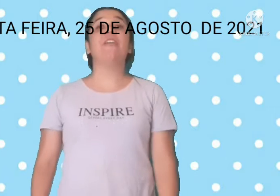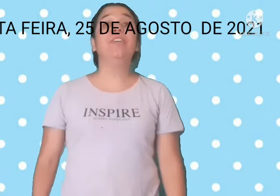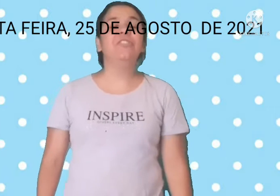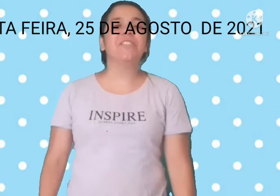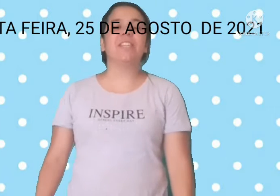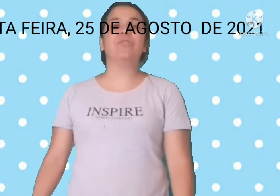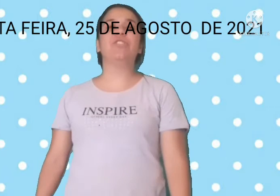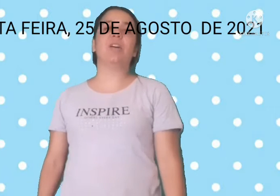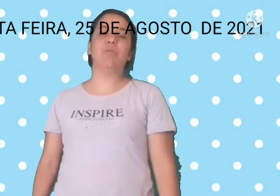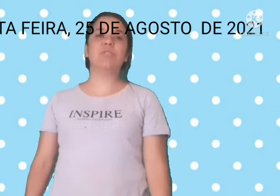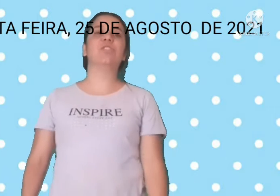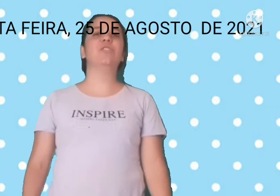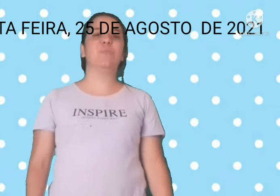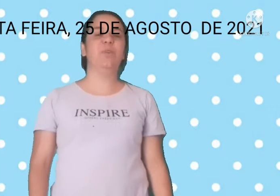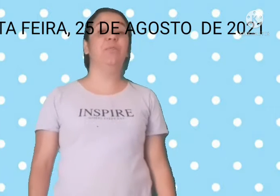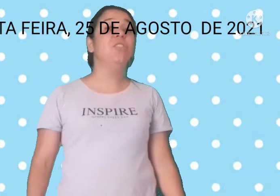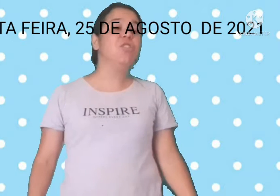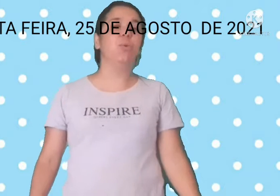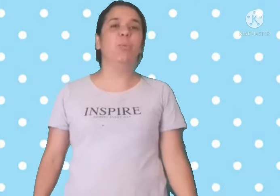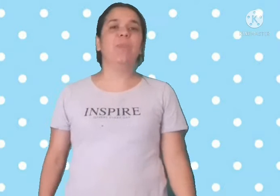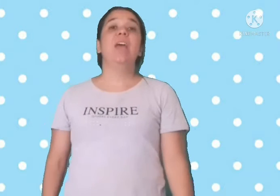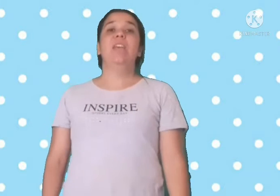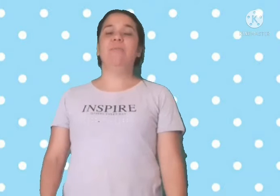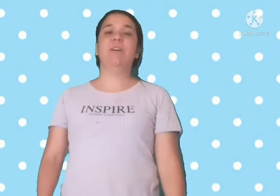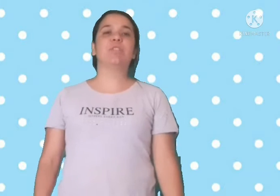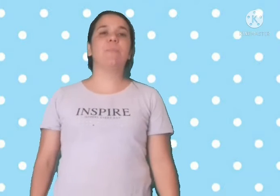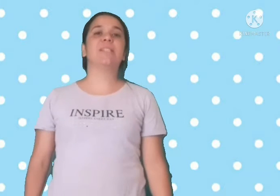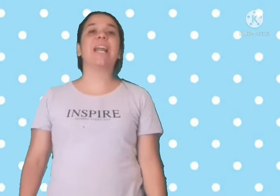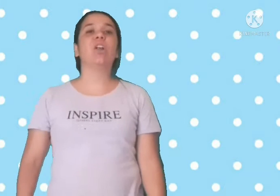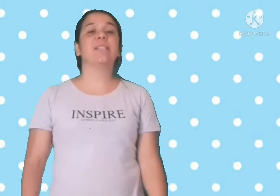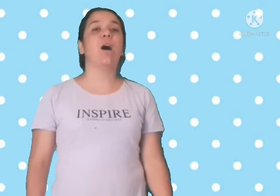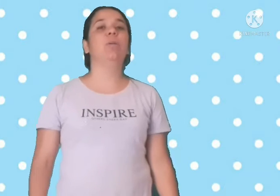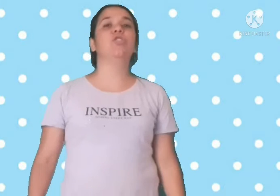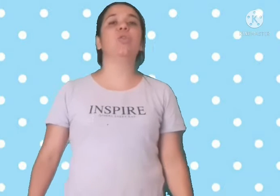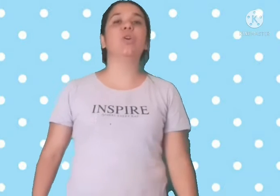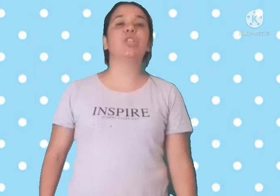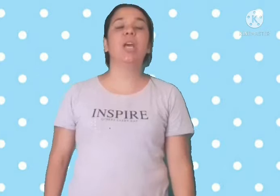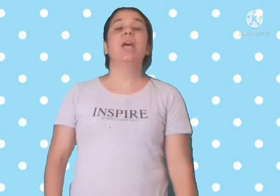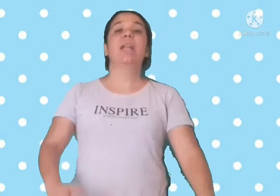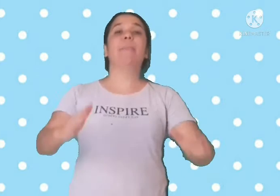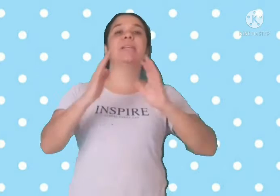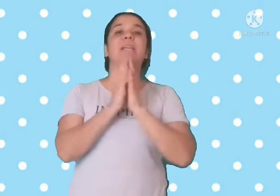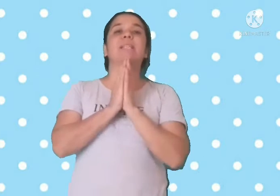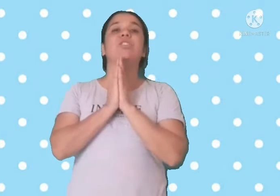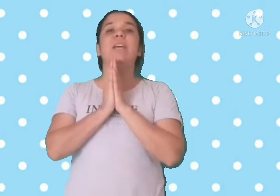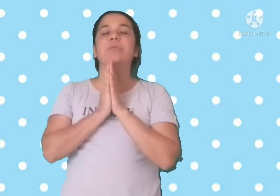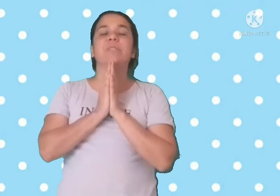25 de agosto de 2021. E vamos começar a nossa aula de hoje na presença de Deus.